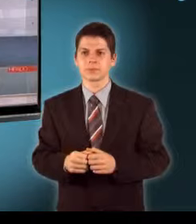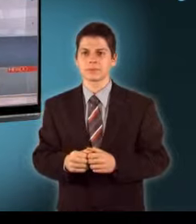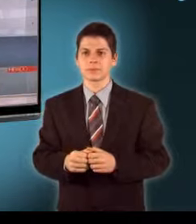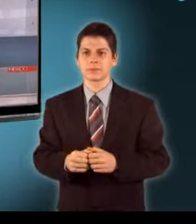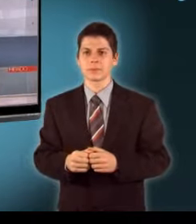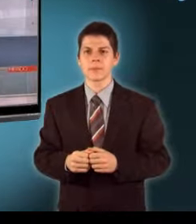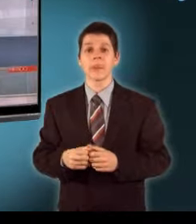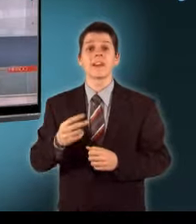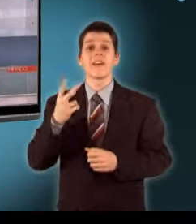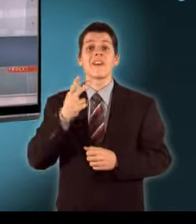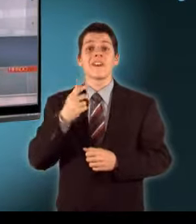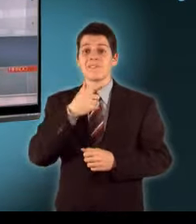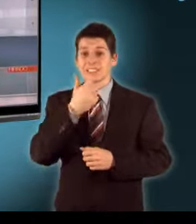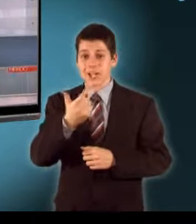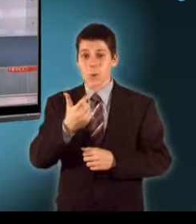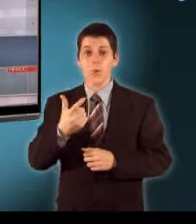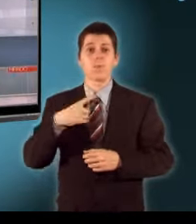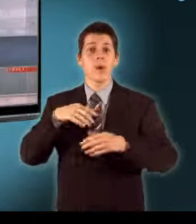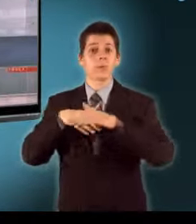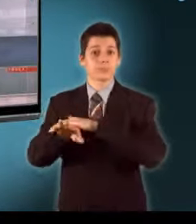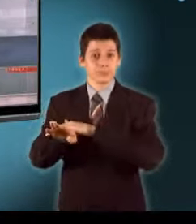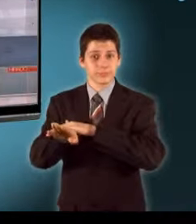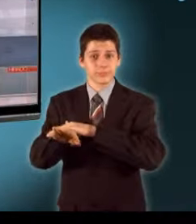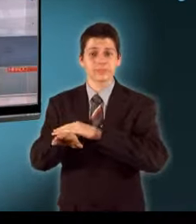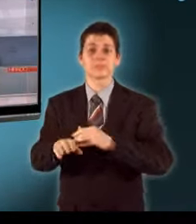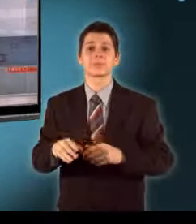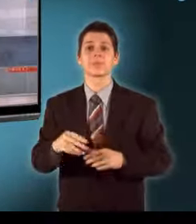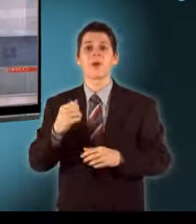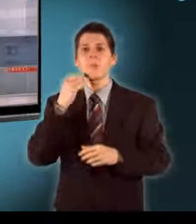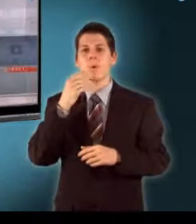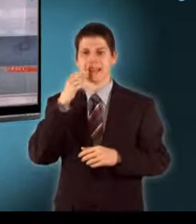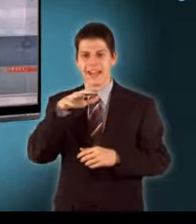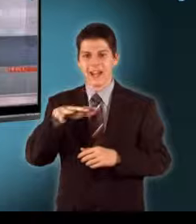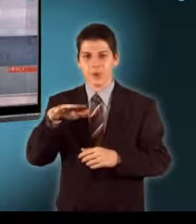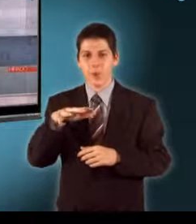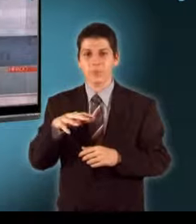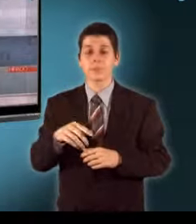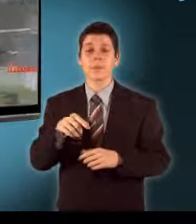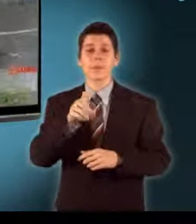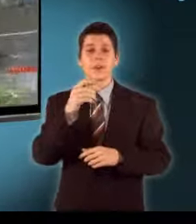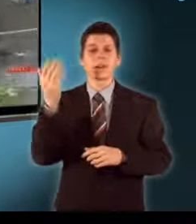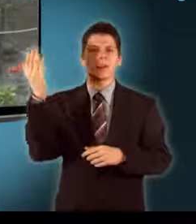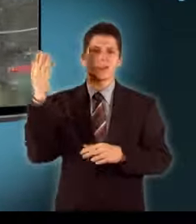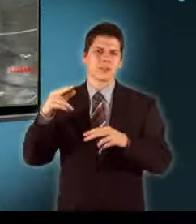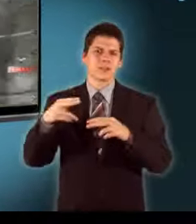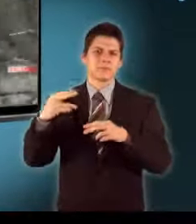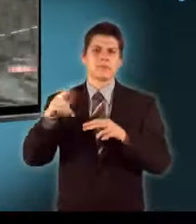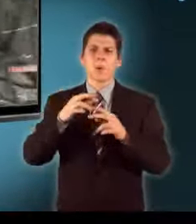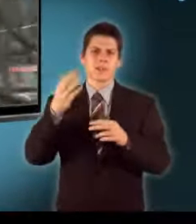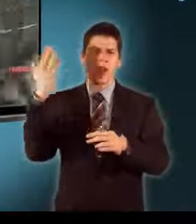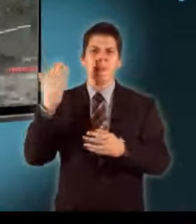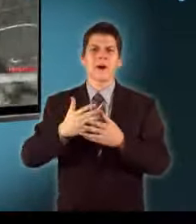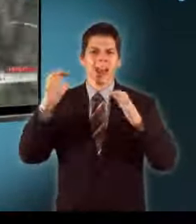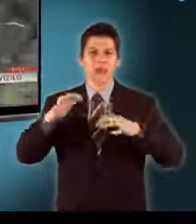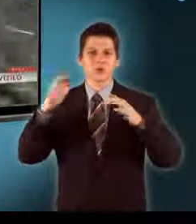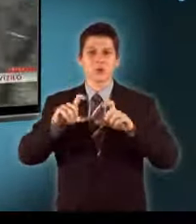Elszökött egy kéttonnás víziló a Montenegrói Plavnica állatkertjéből Nikica az elmúlt napok áradásai